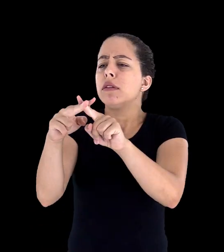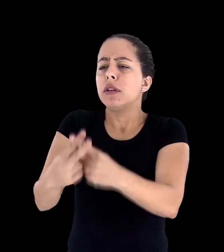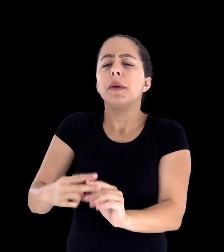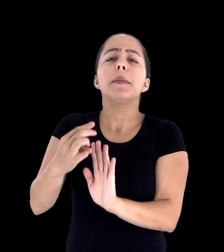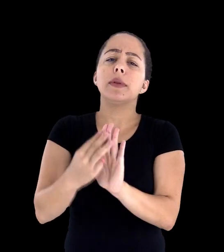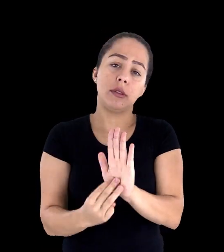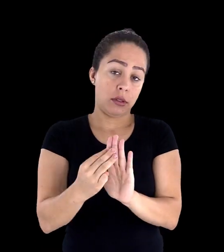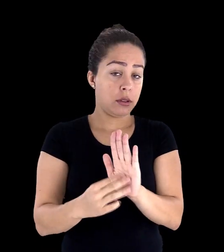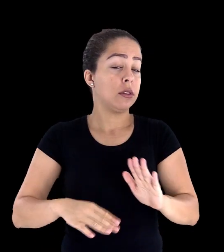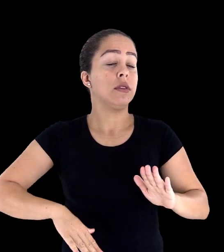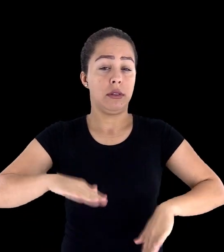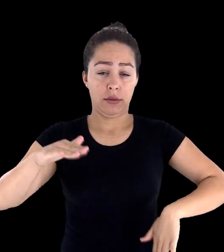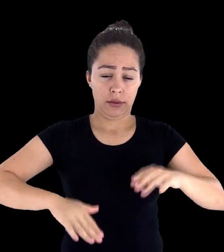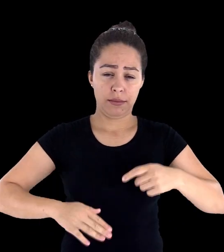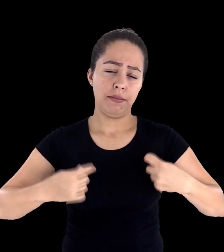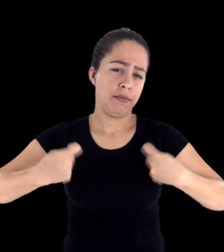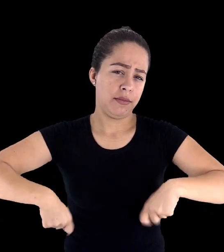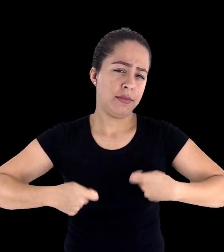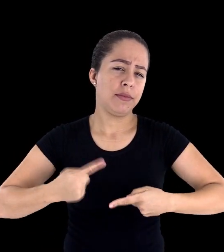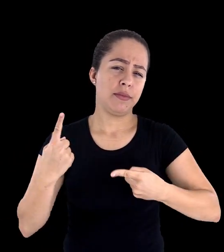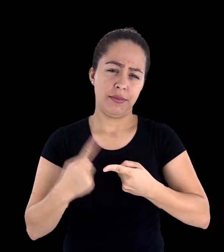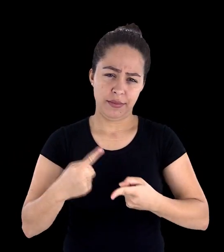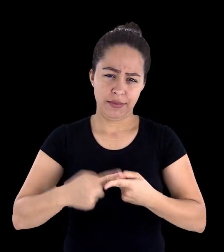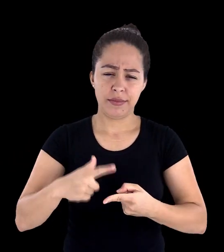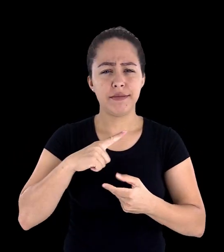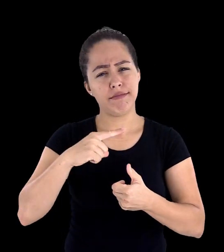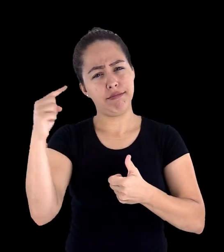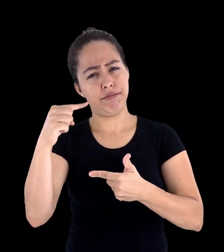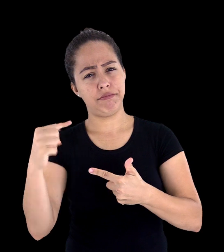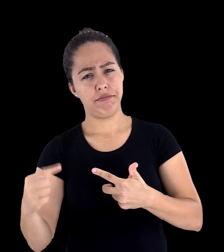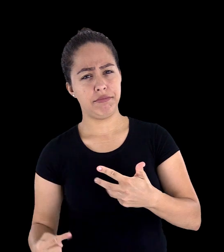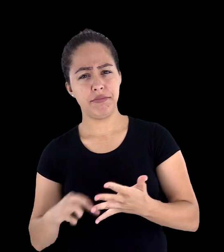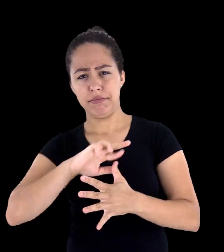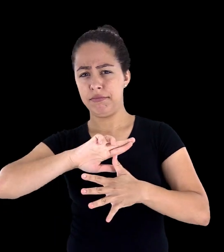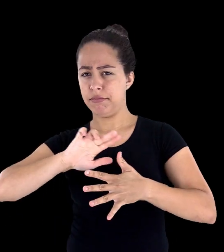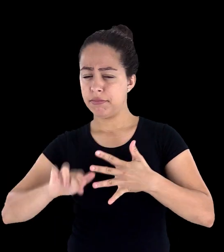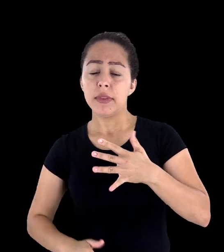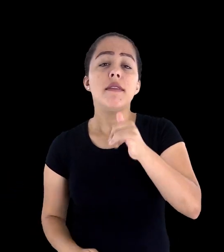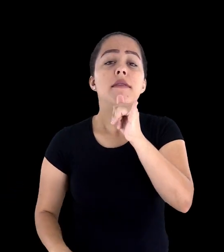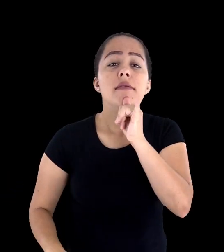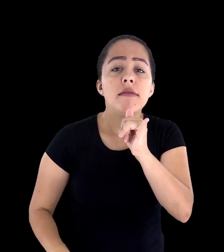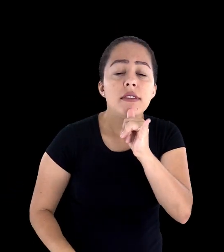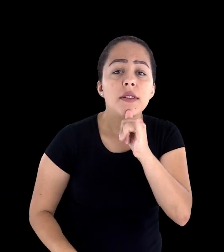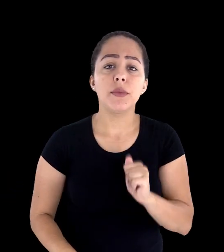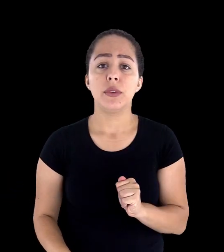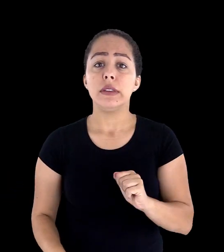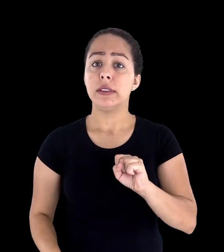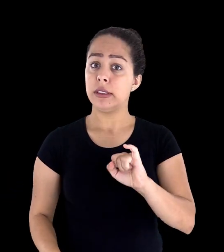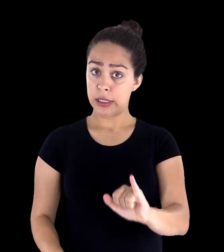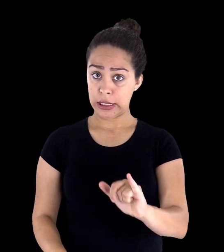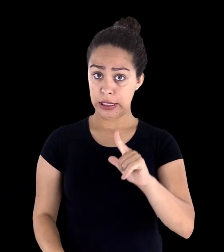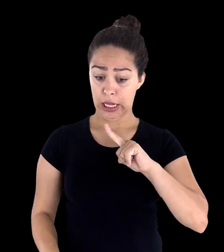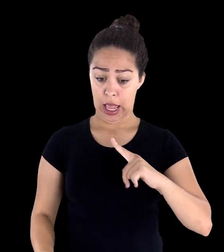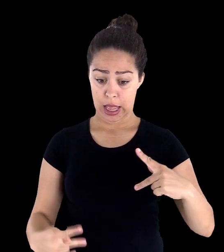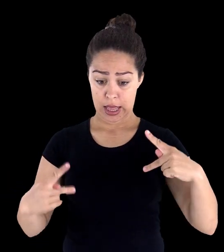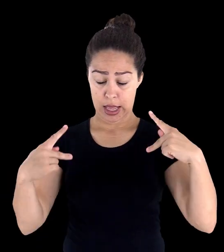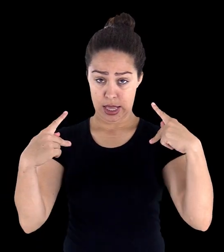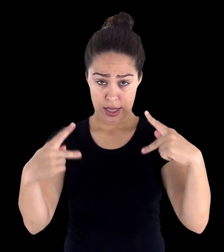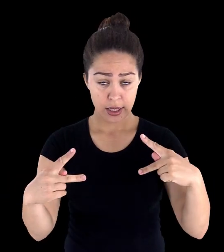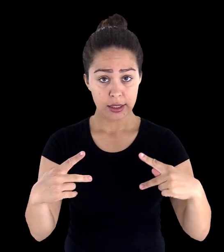metodológicos às vezes são necessários por conta de diversos fatores como um link que não esteja funcionando, uma